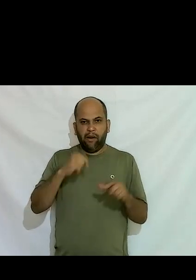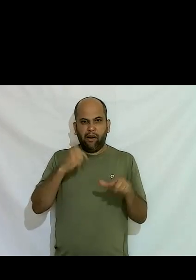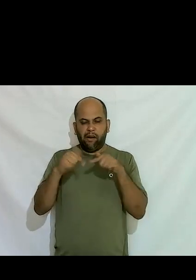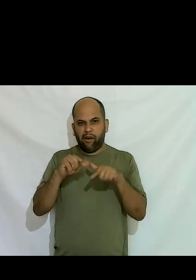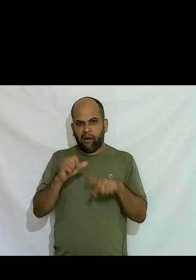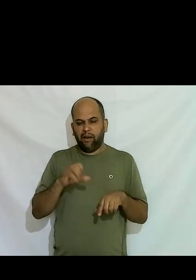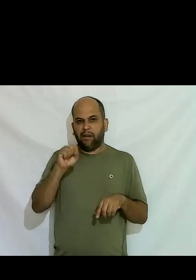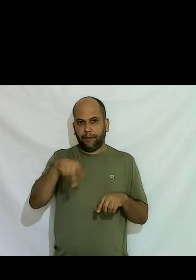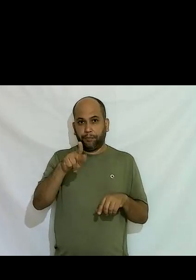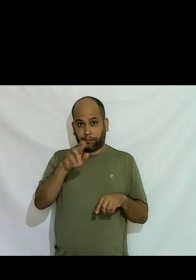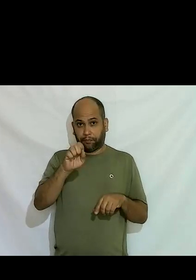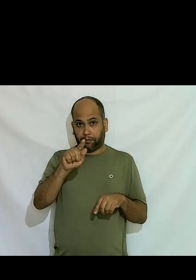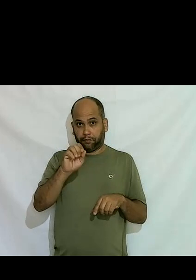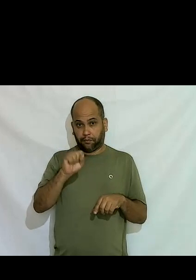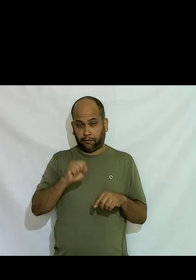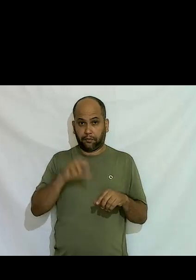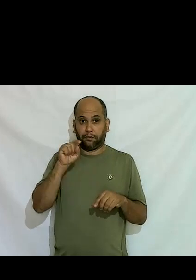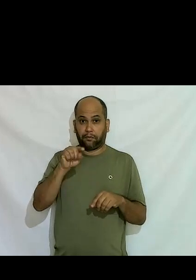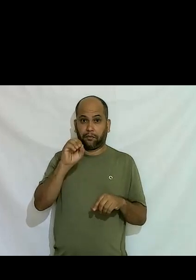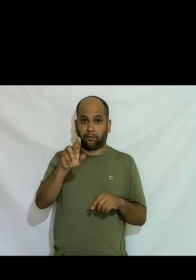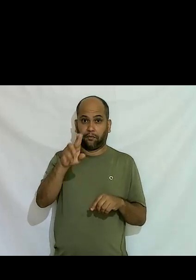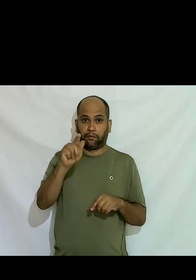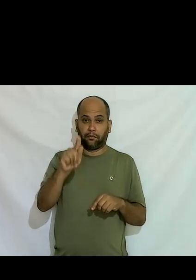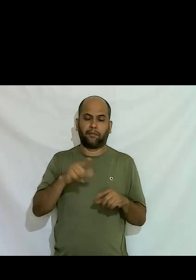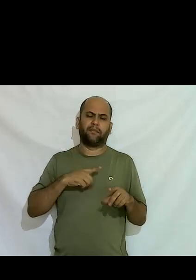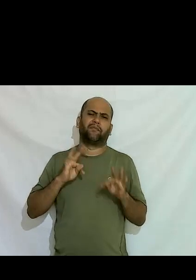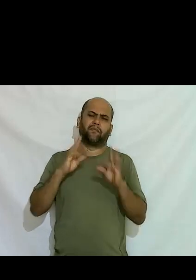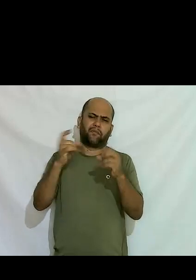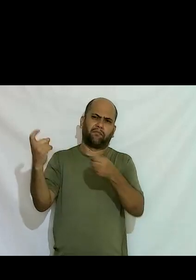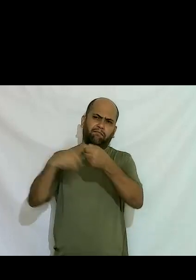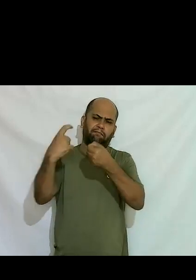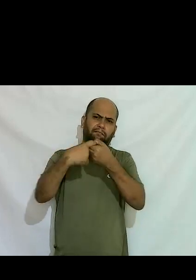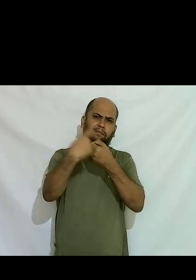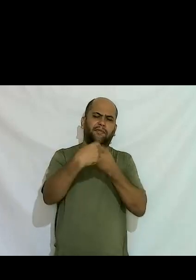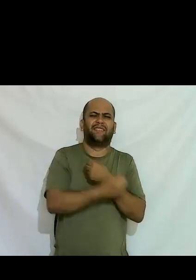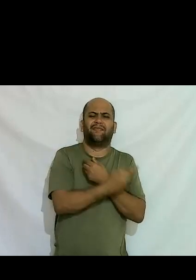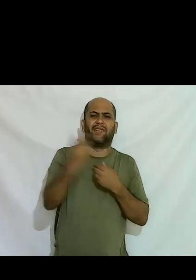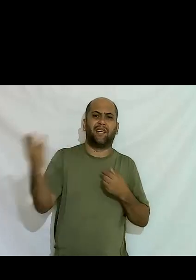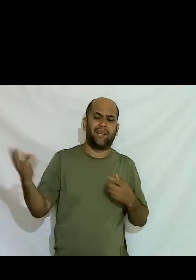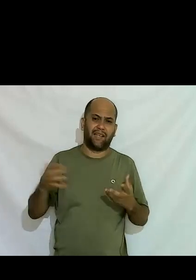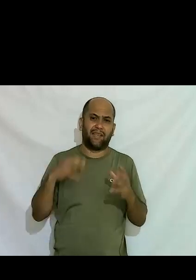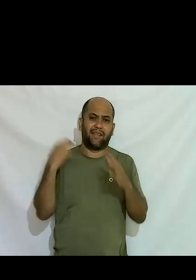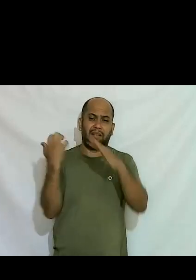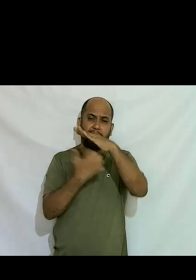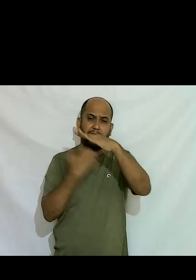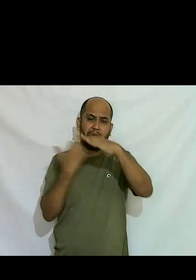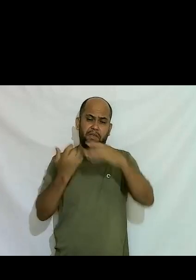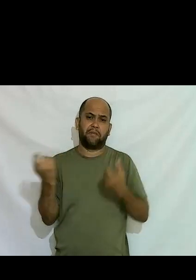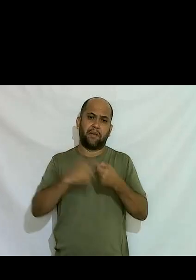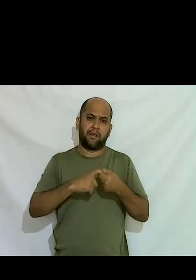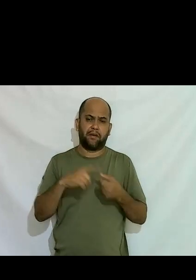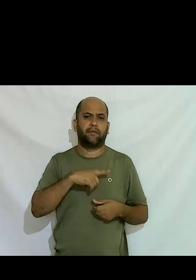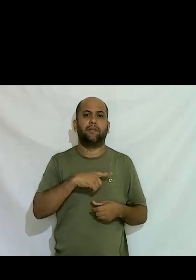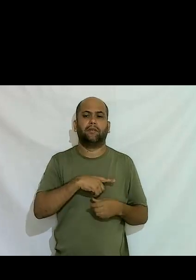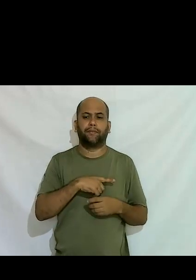vocês vão ver que nós temos praticamente todas as multinacionais atingimos 1350 empresas parceiras e